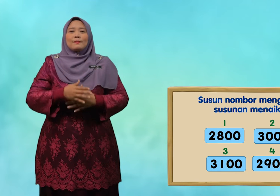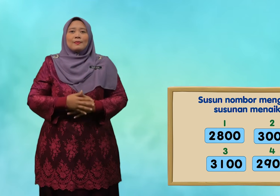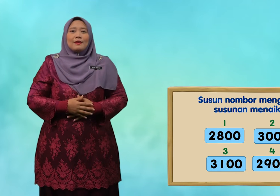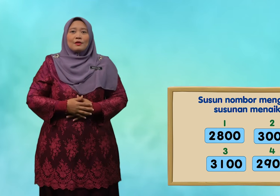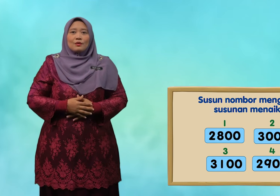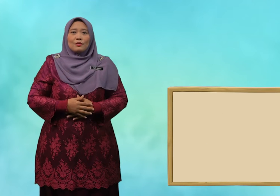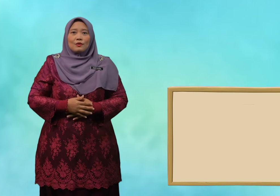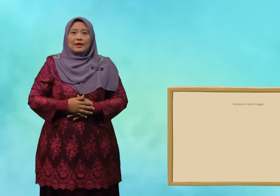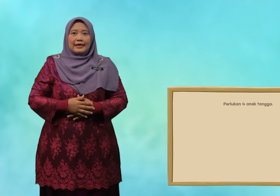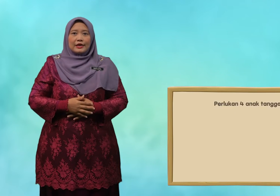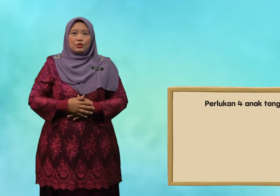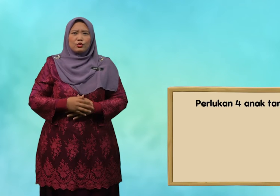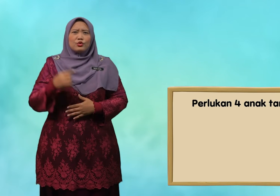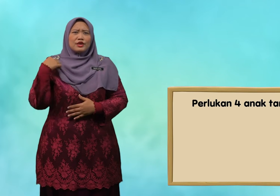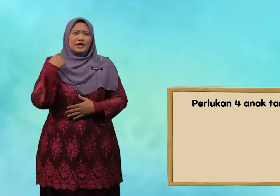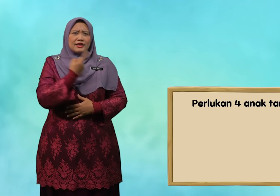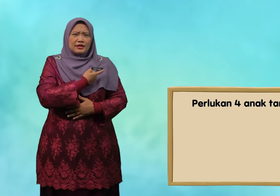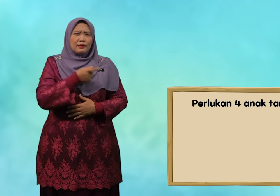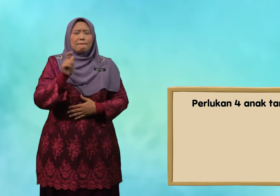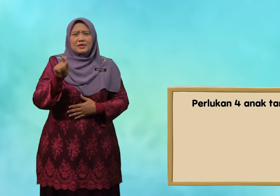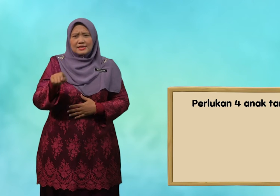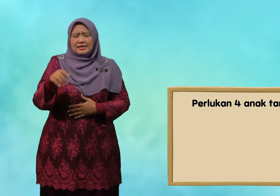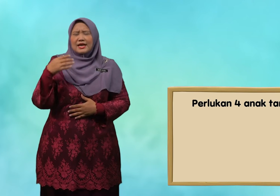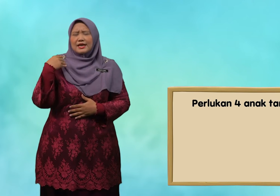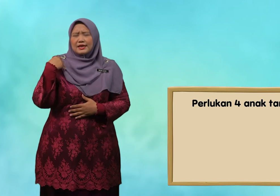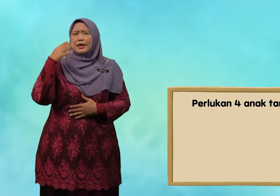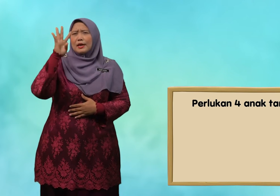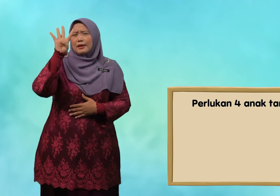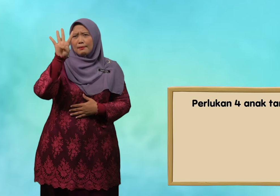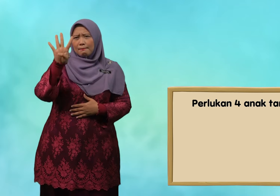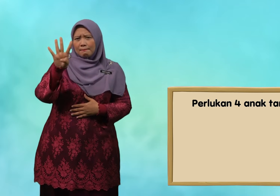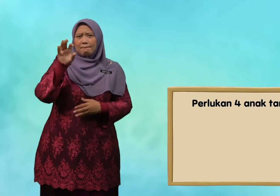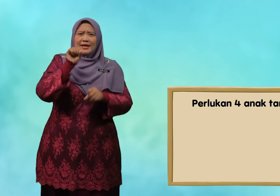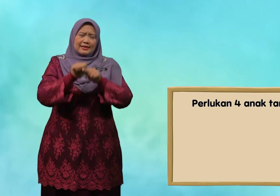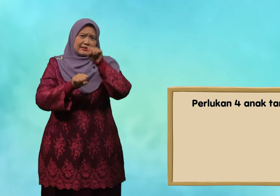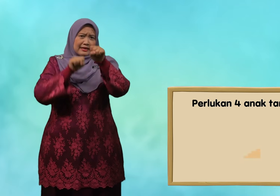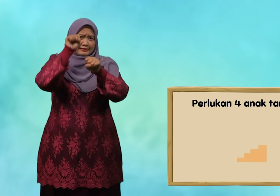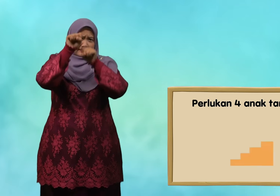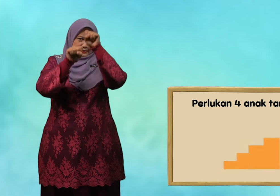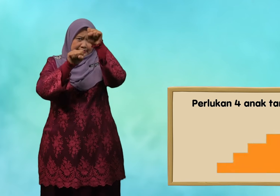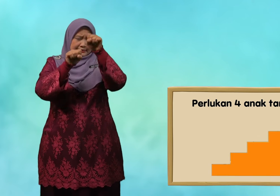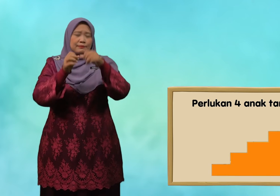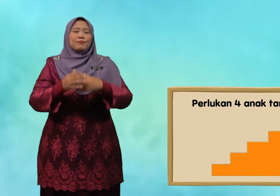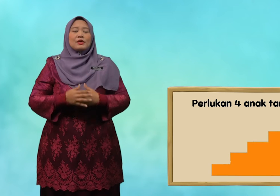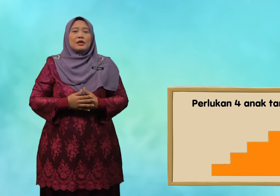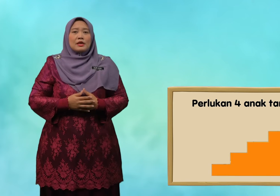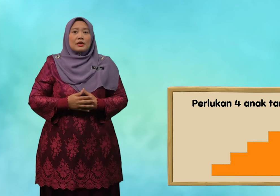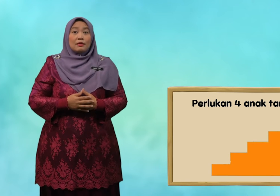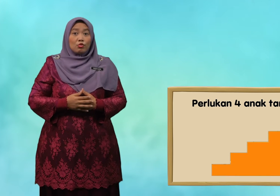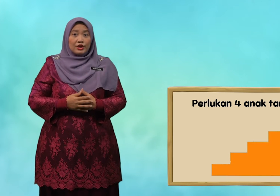Oleh itu, kita mesti ada 4 tangga. Kemudian,